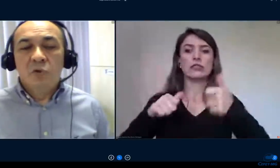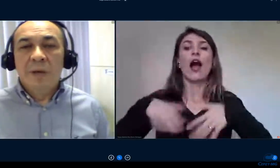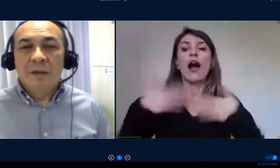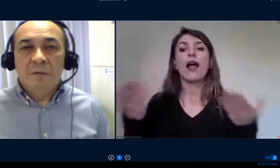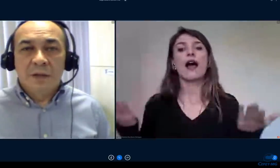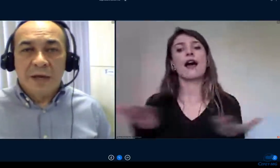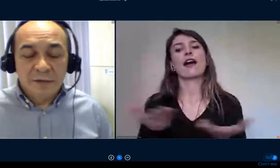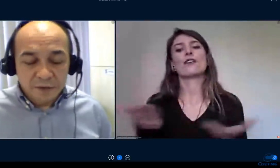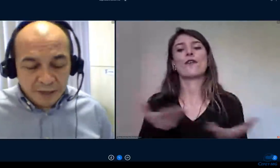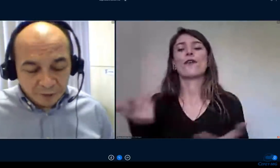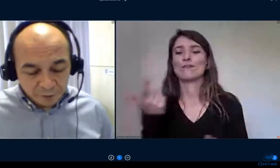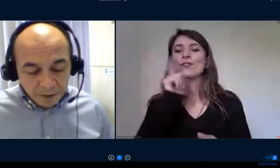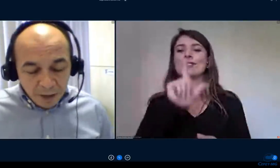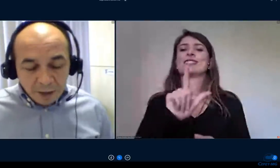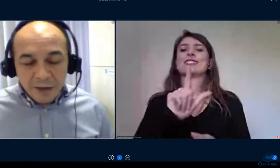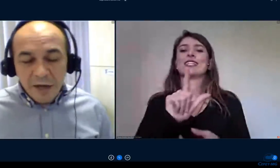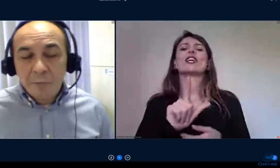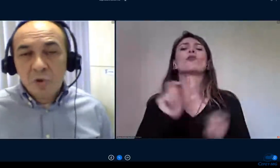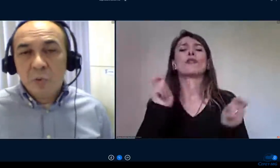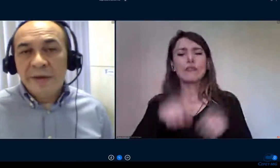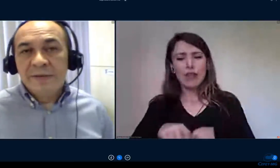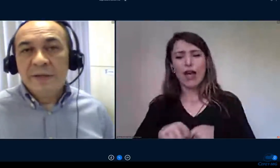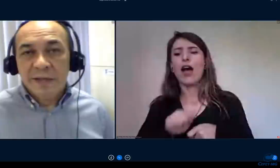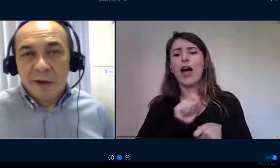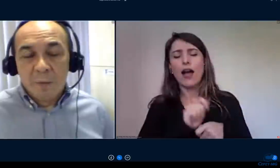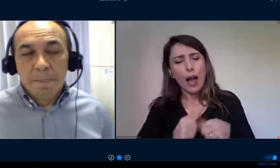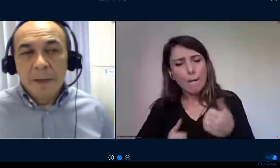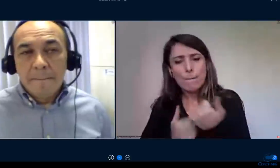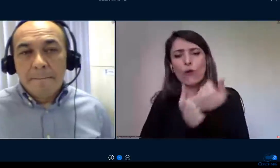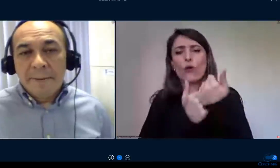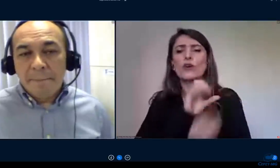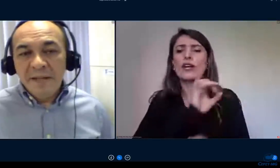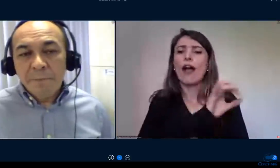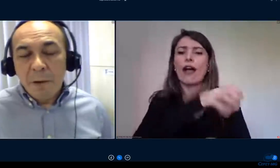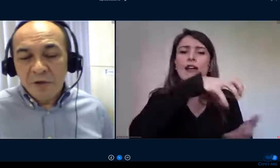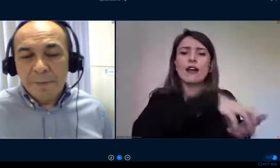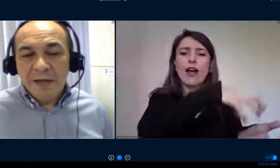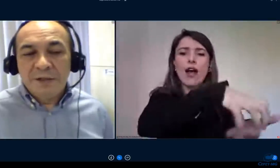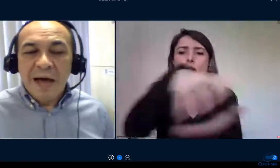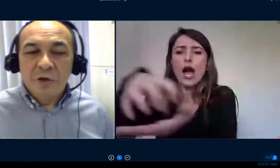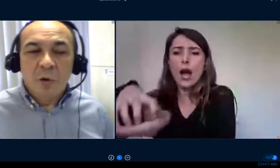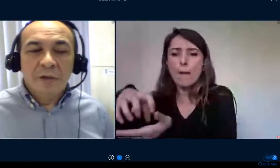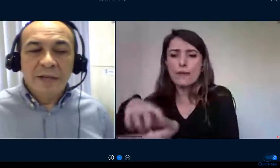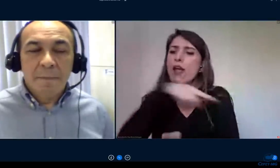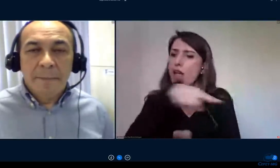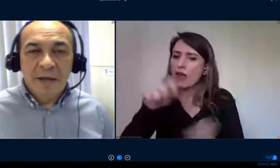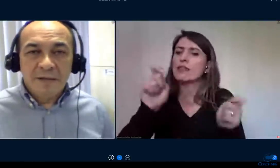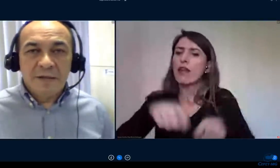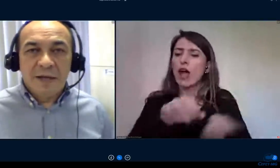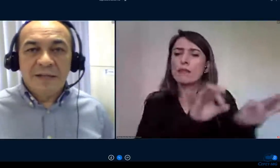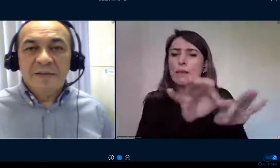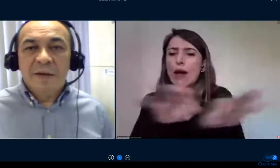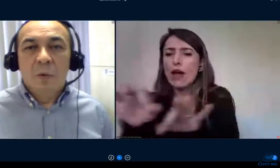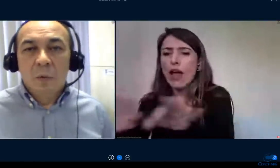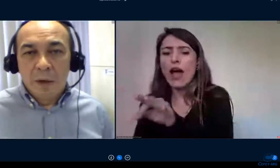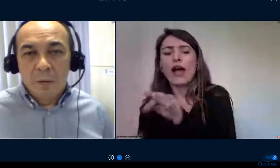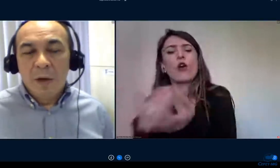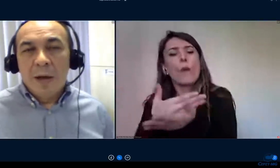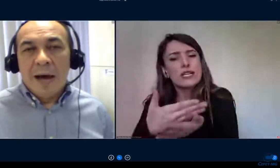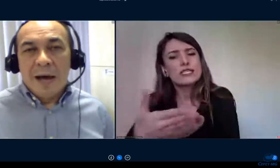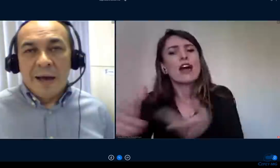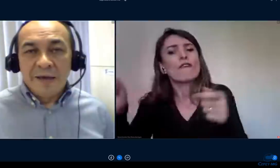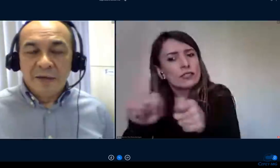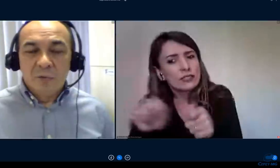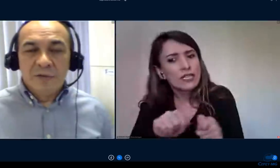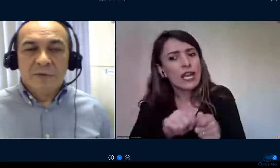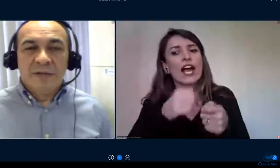campings subir atividades de estágio criamos uma exceção principalmente para estágio onde as empresas elas asseguram